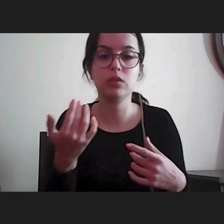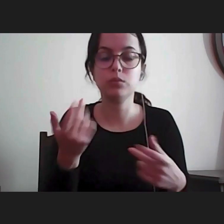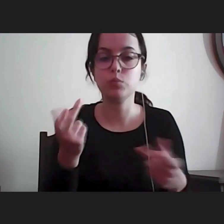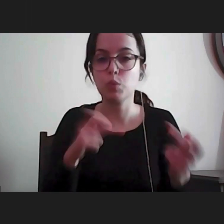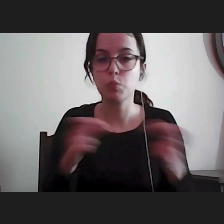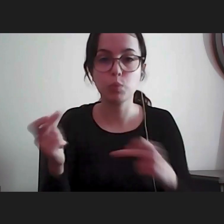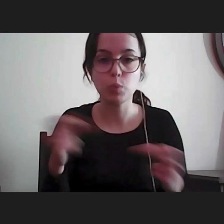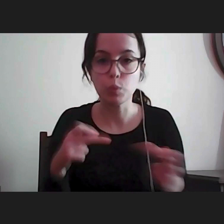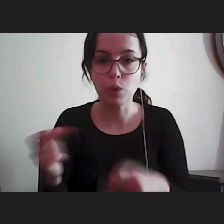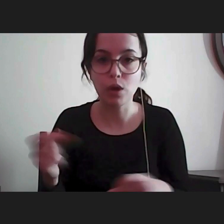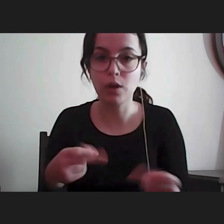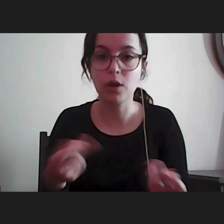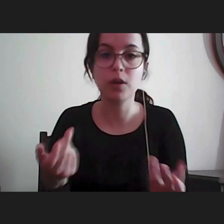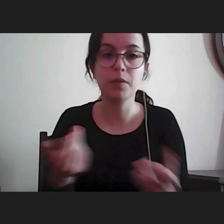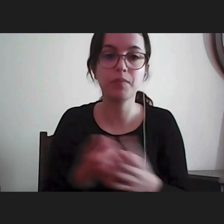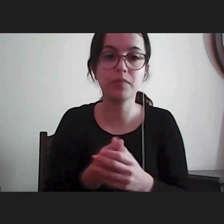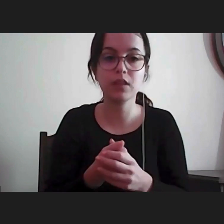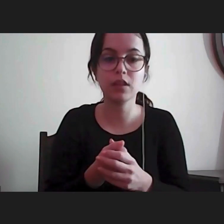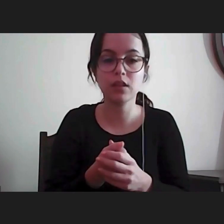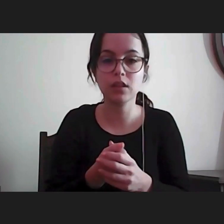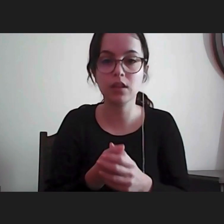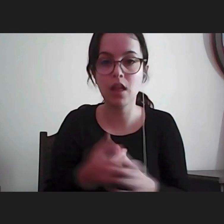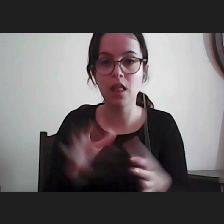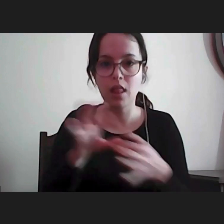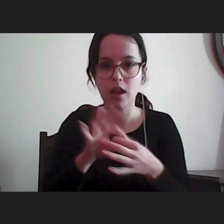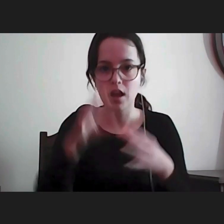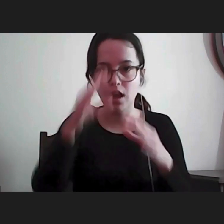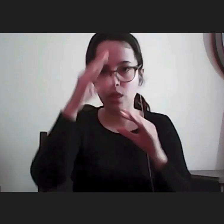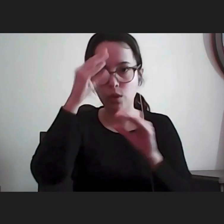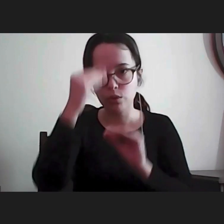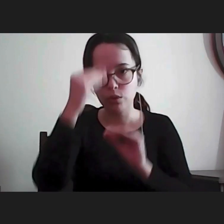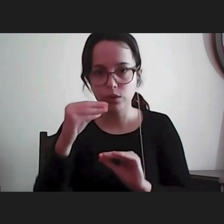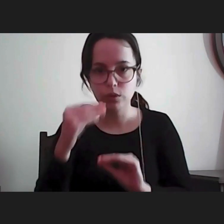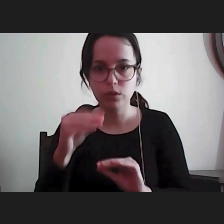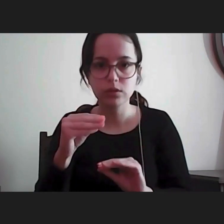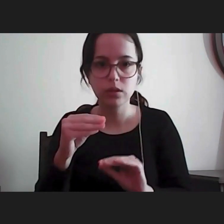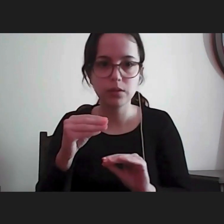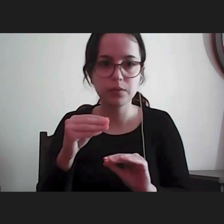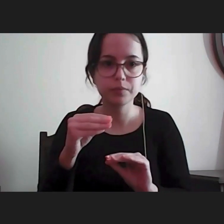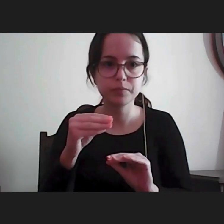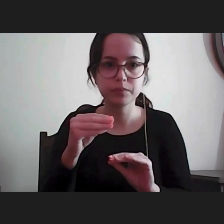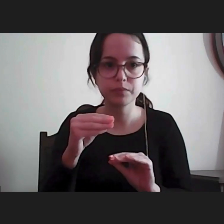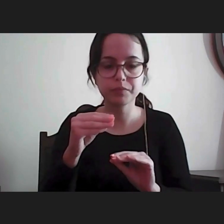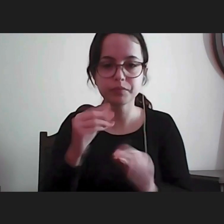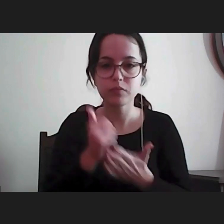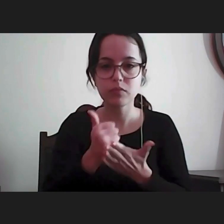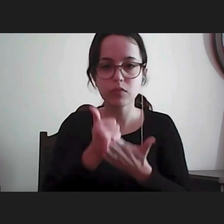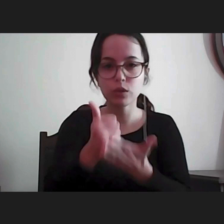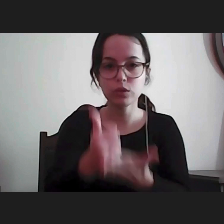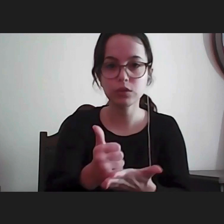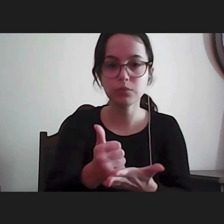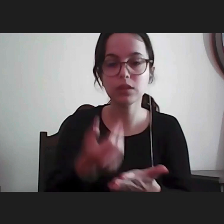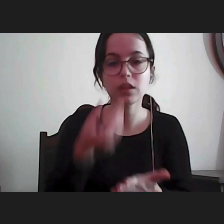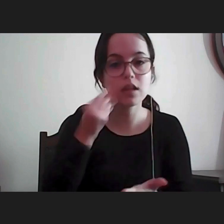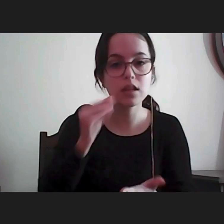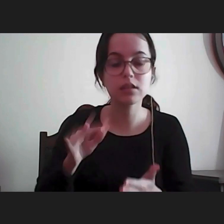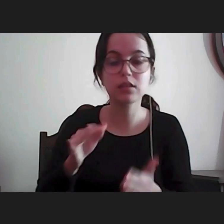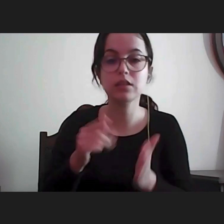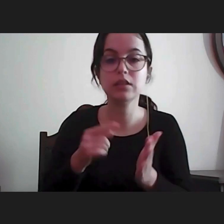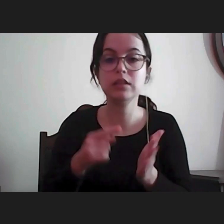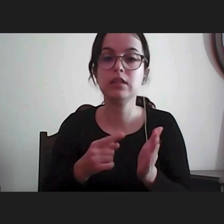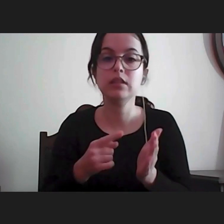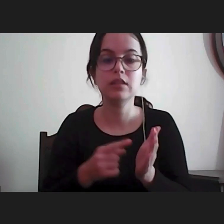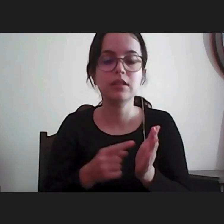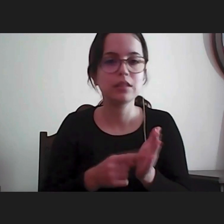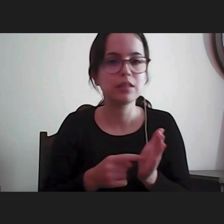exemplo a nível da educação os apoios para as crianças que têm necessidades educativas